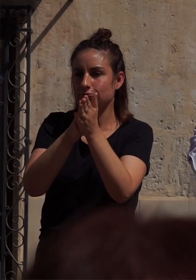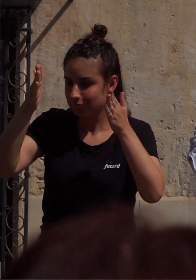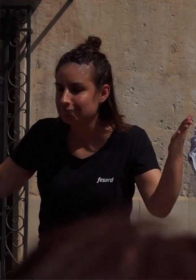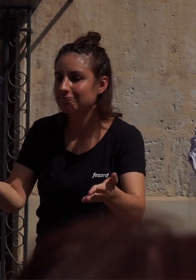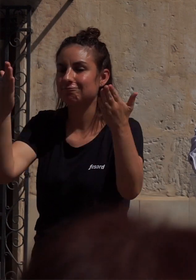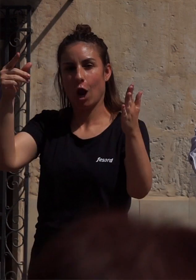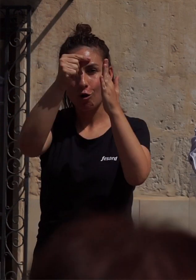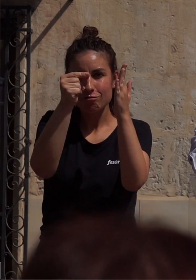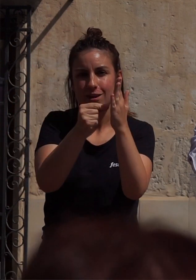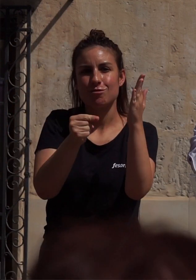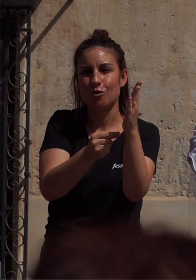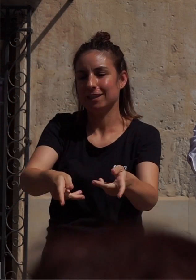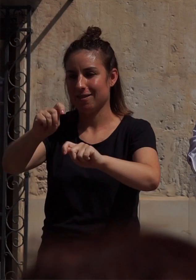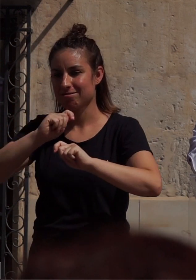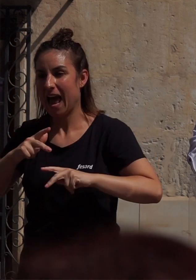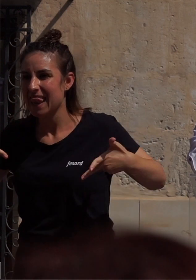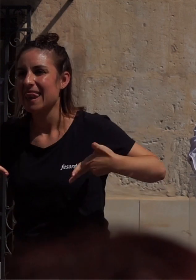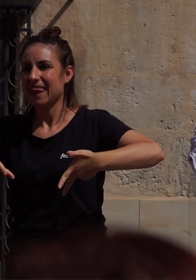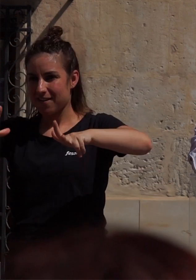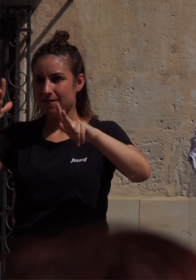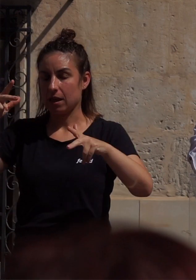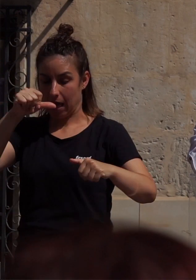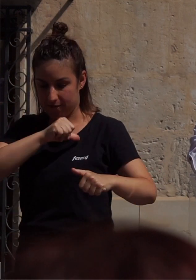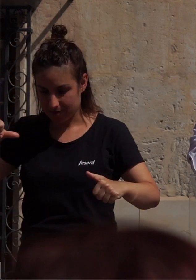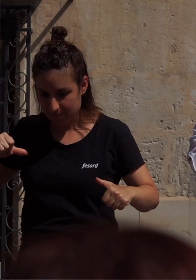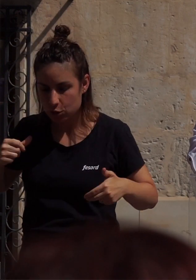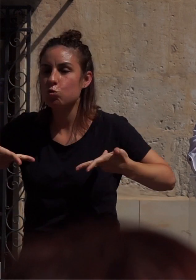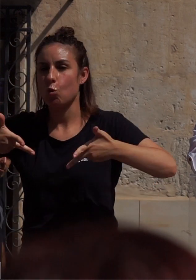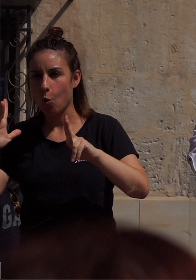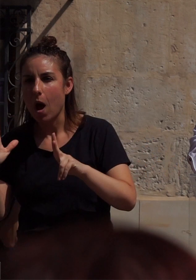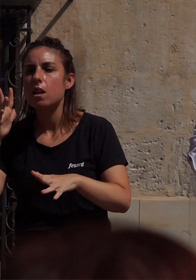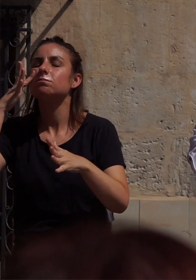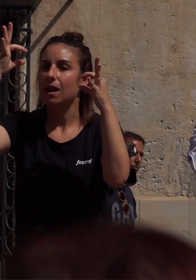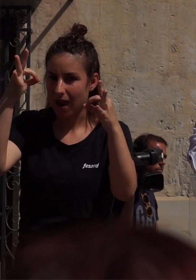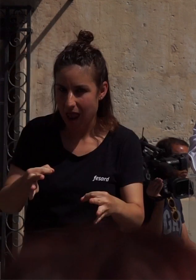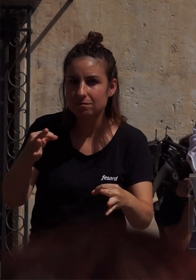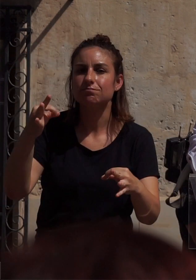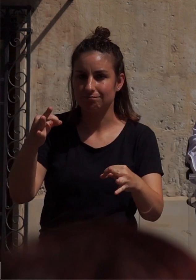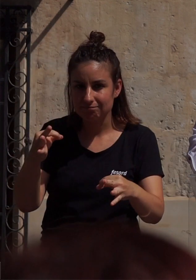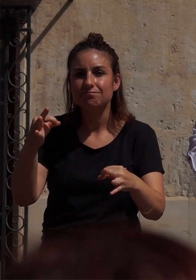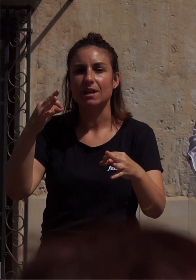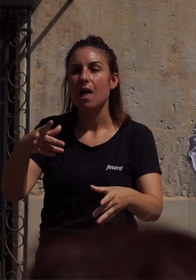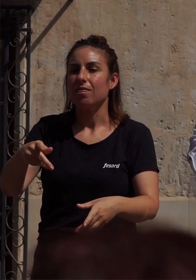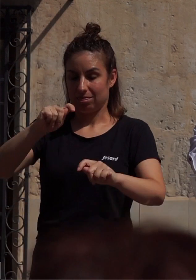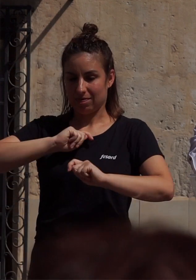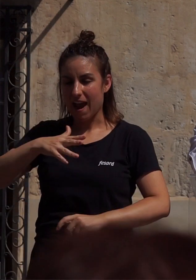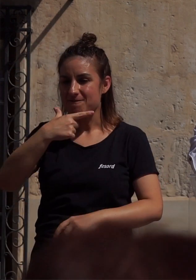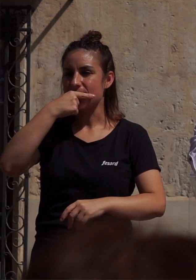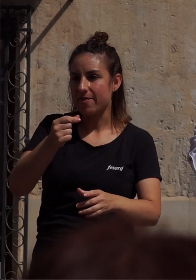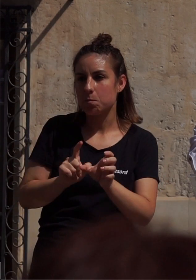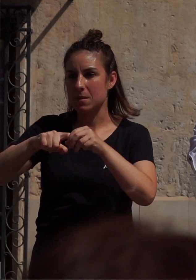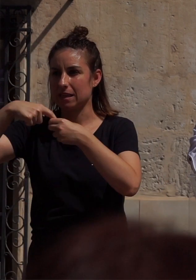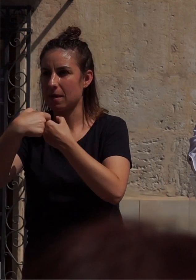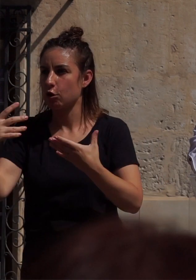condiciones para que la libertad y la igualdad individual sea real y efectiva, facilitando la participación